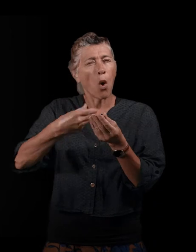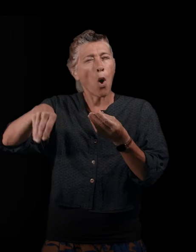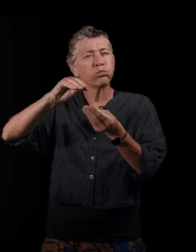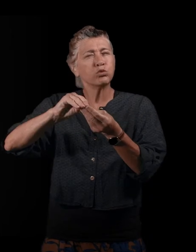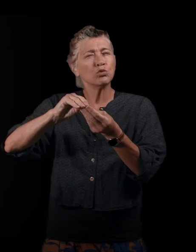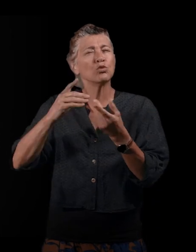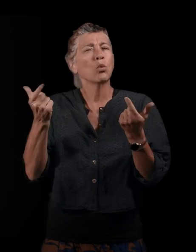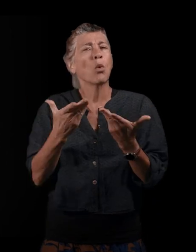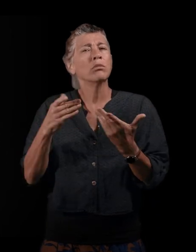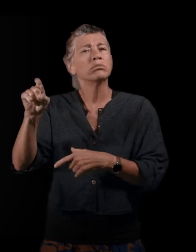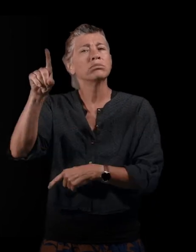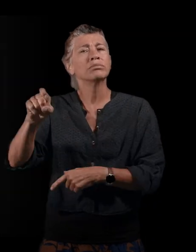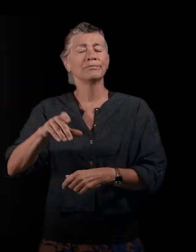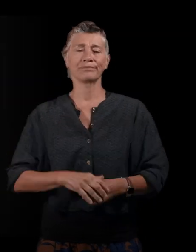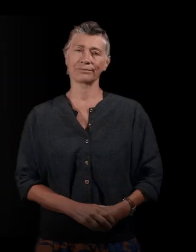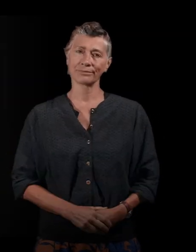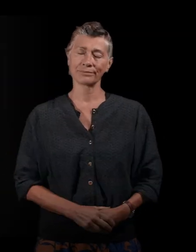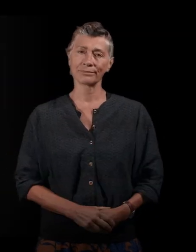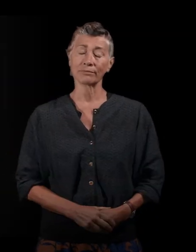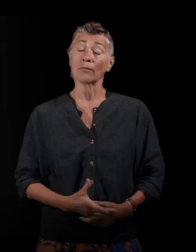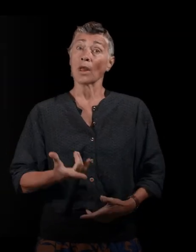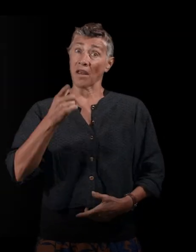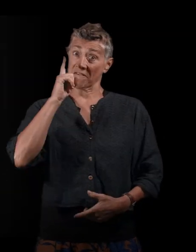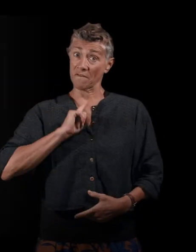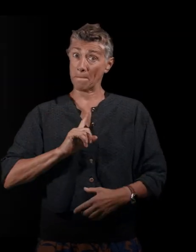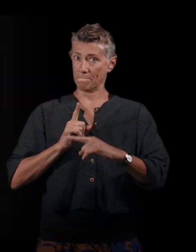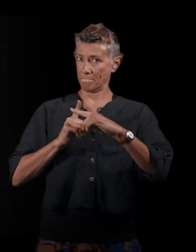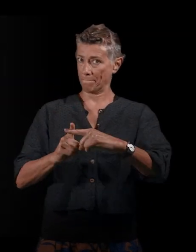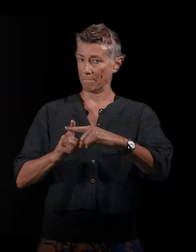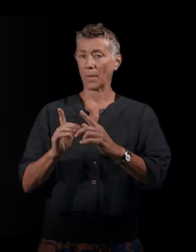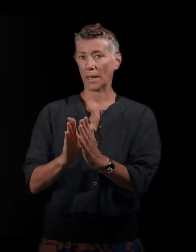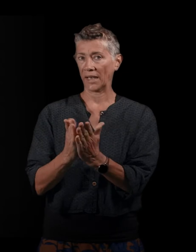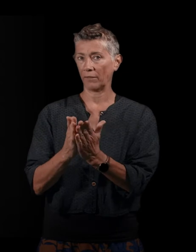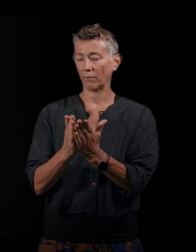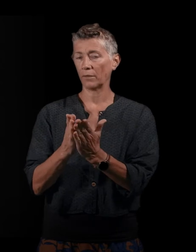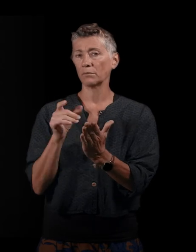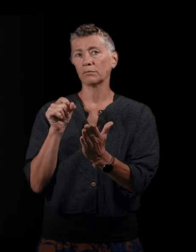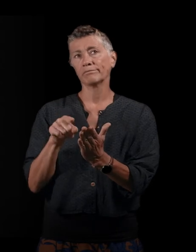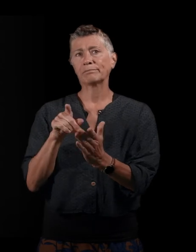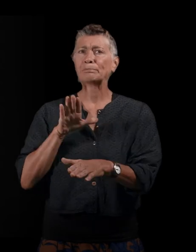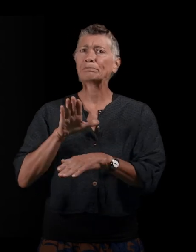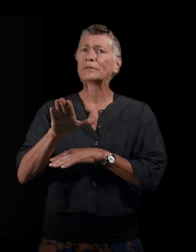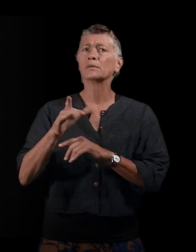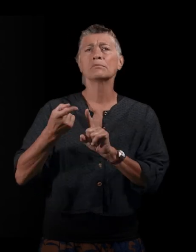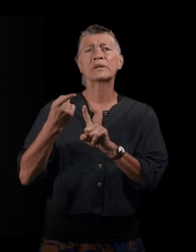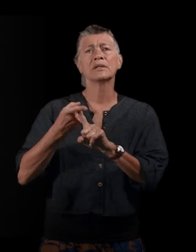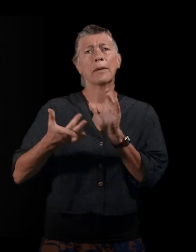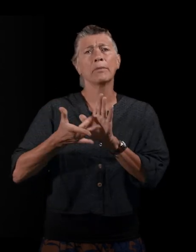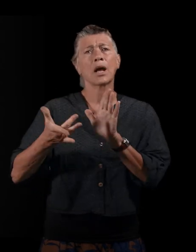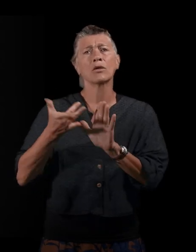? Alors, les femmes dont je parle dans ce livre, c'est un type particulier de migration parmi les